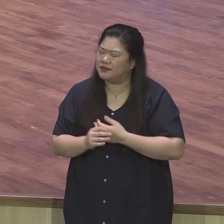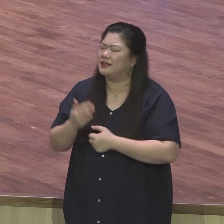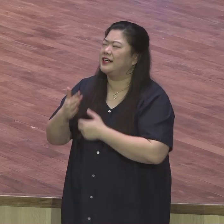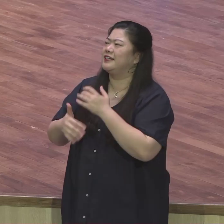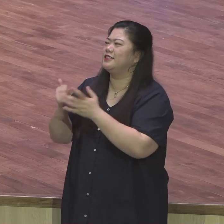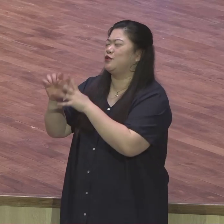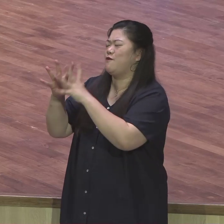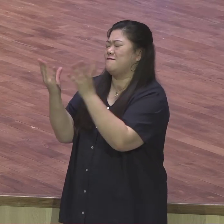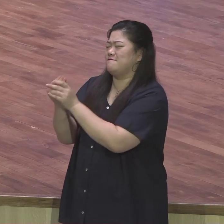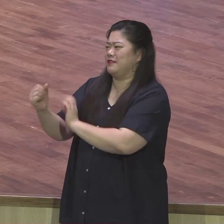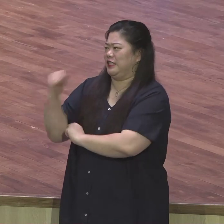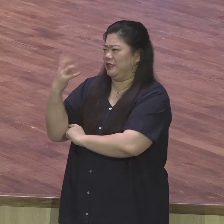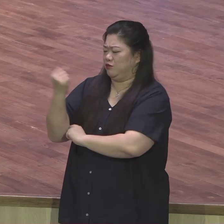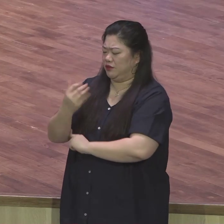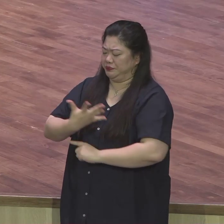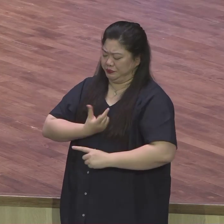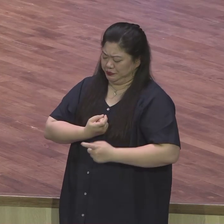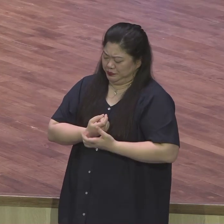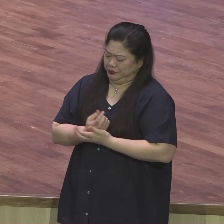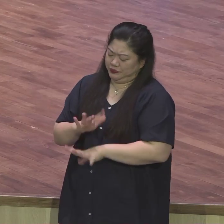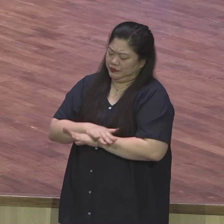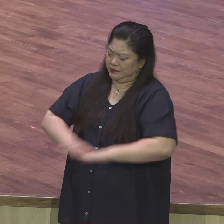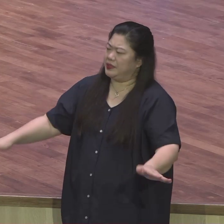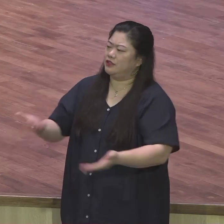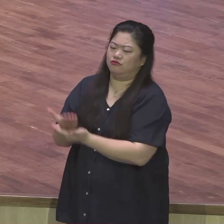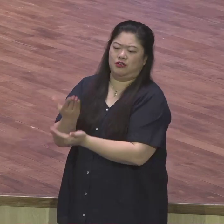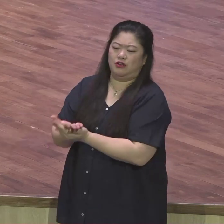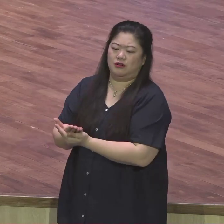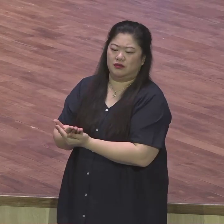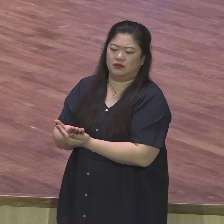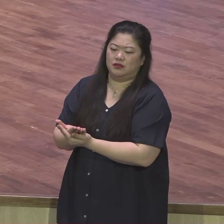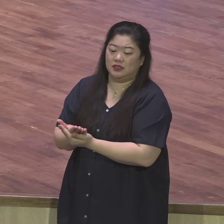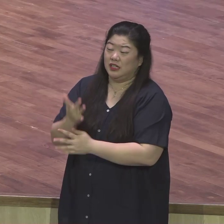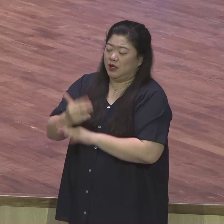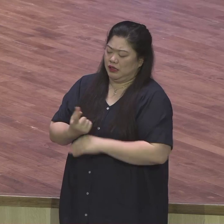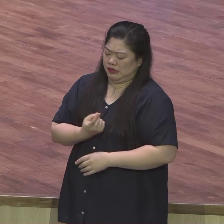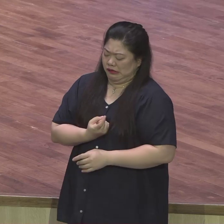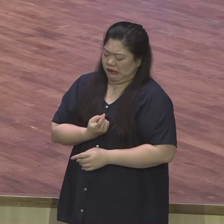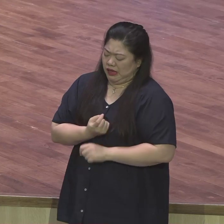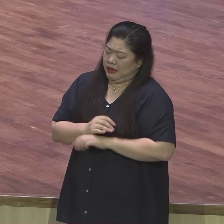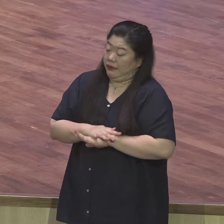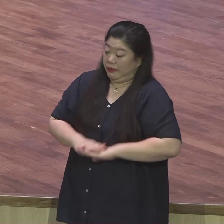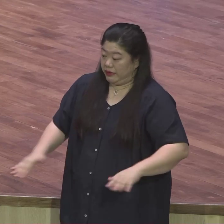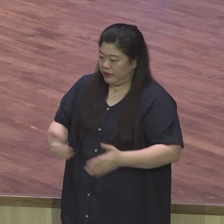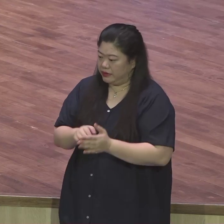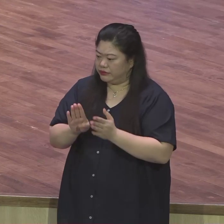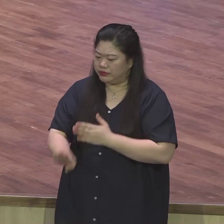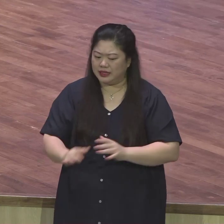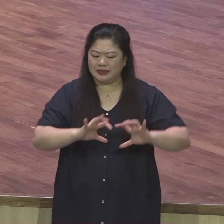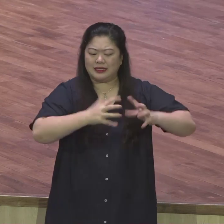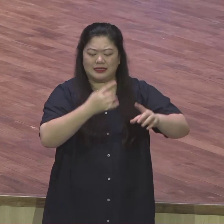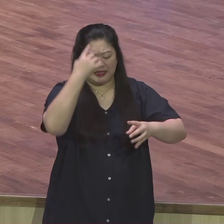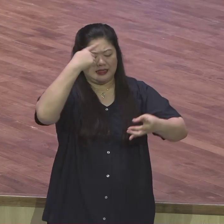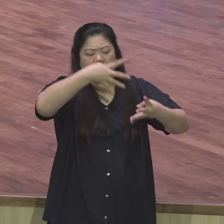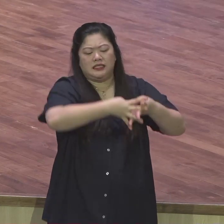죽음 속에 있게 하여 주옵사사 그래서 내가 기어이 세상의 틀을 바꾸는 삶을 살게 해달라고 주여 맺히고 기도하겠습니다